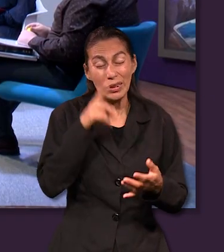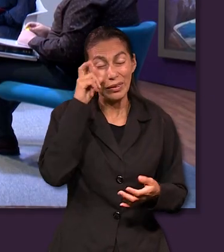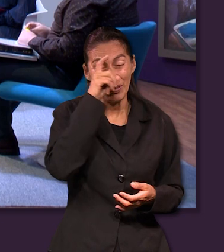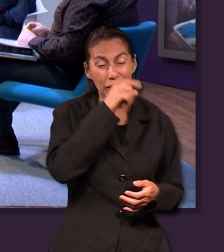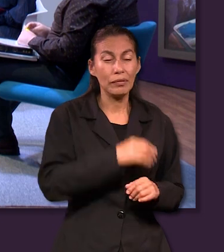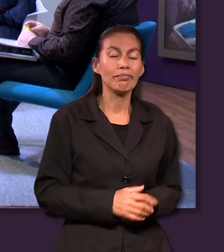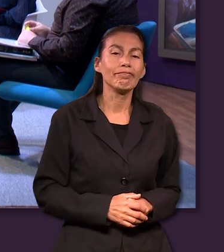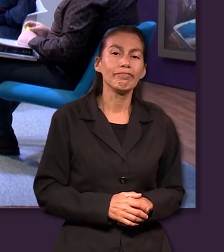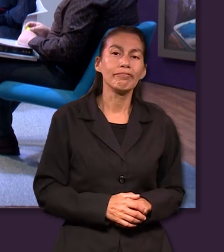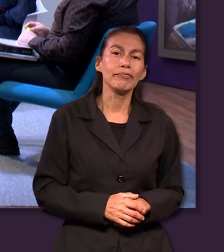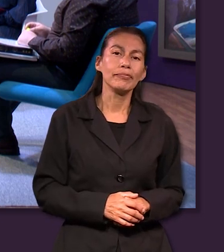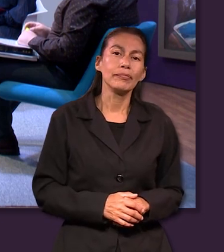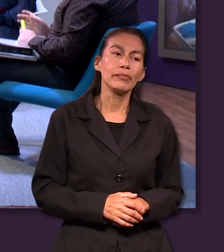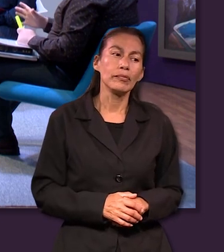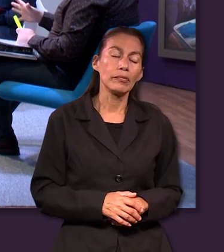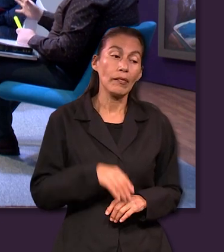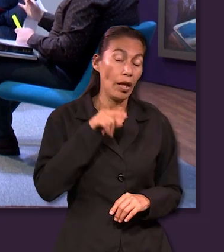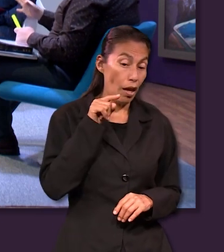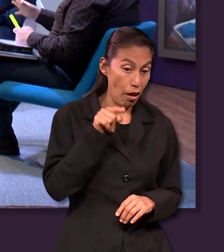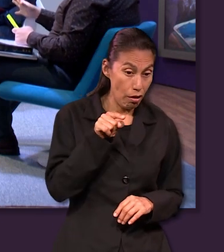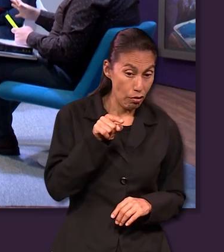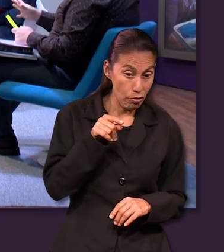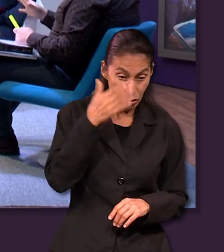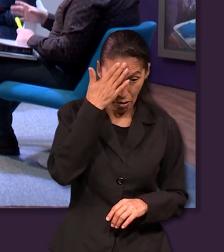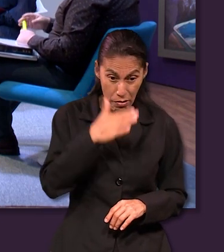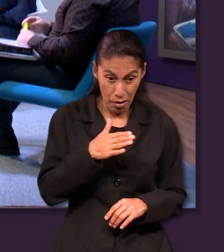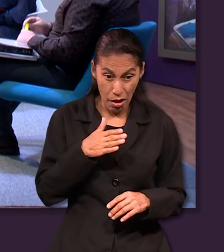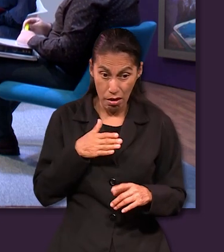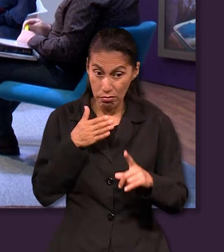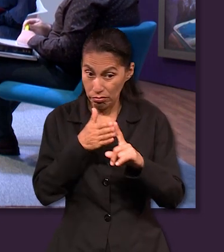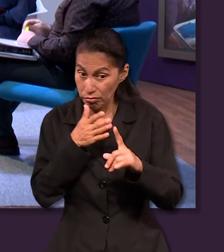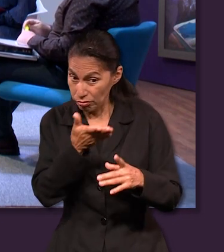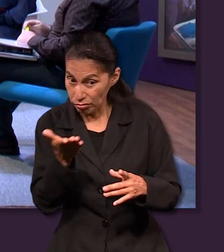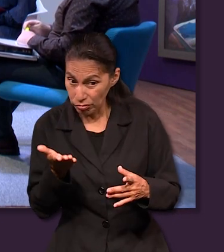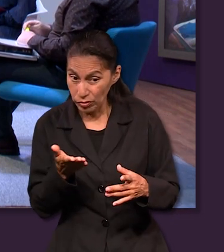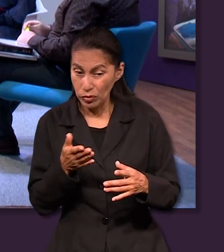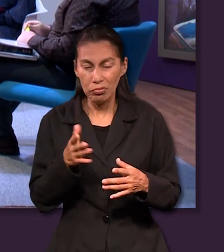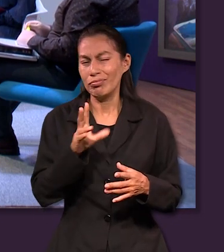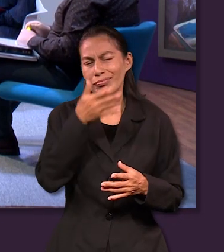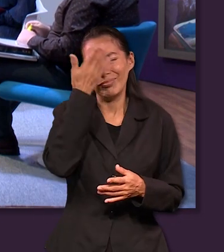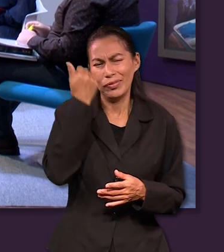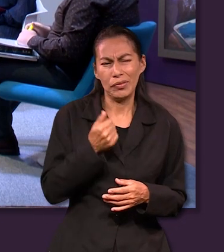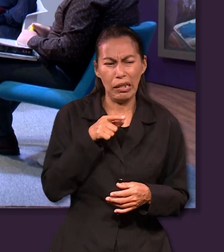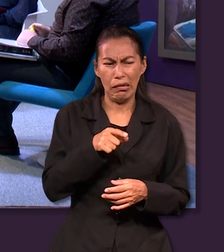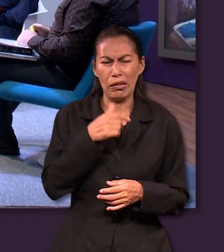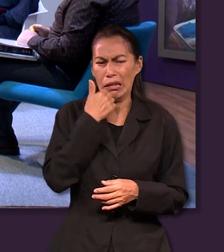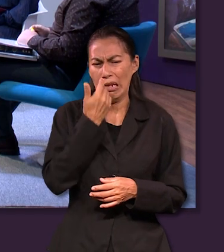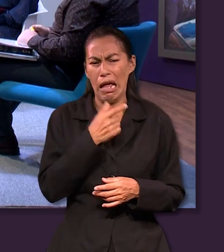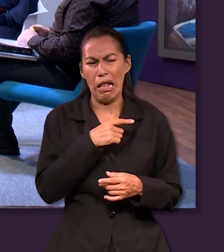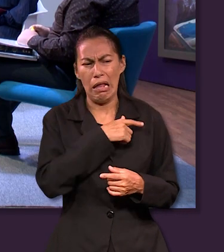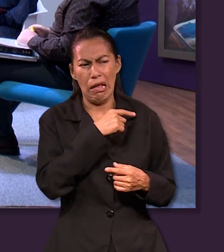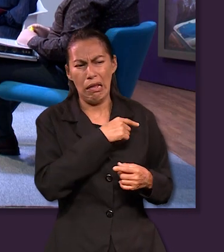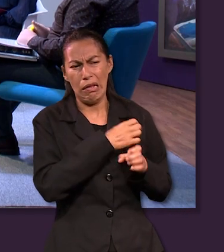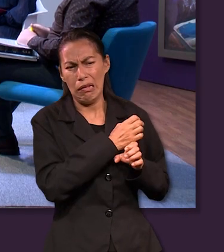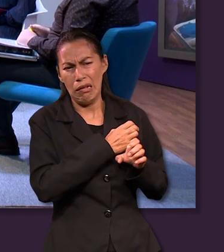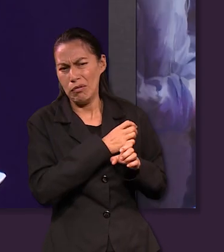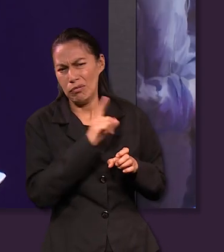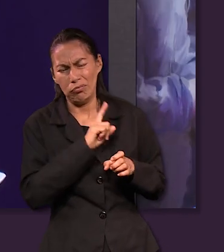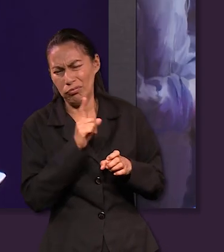pero eran una presa fácil en ese lugar. Realmente ellos no sabían a lo que se iban a enfrentar,